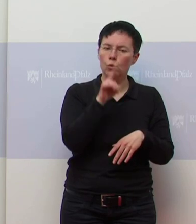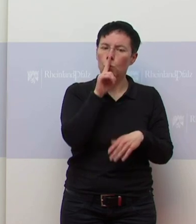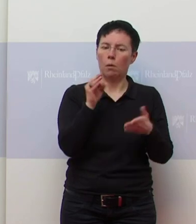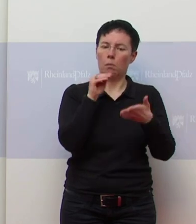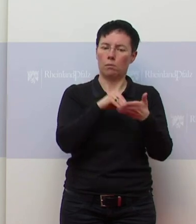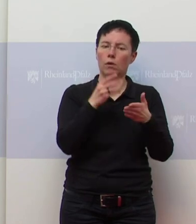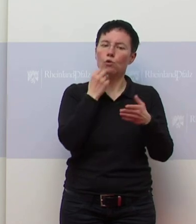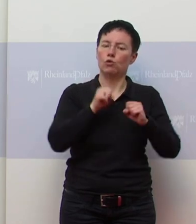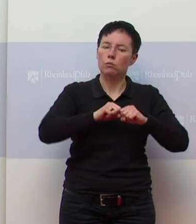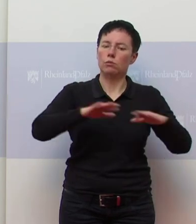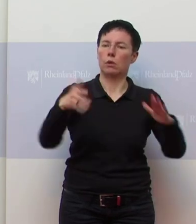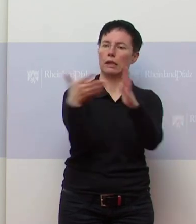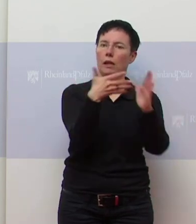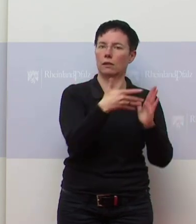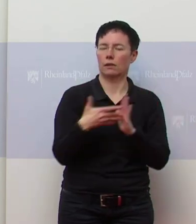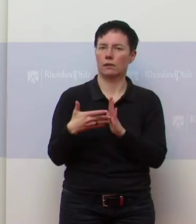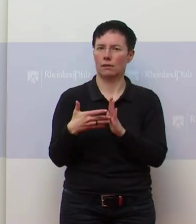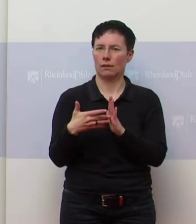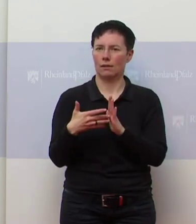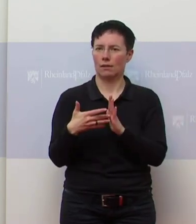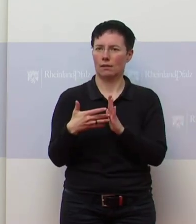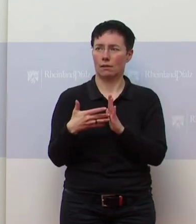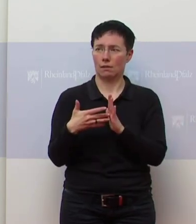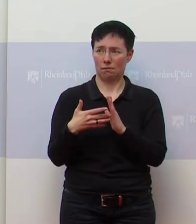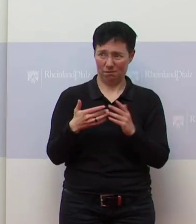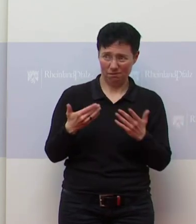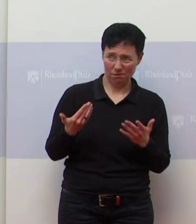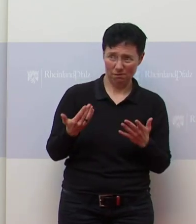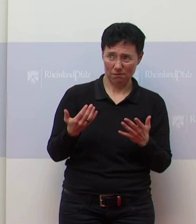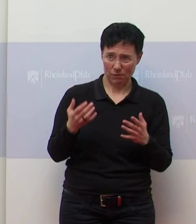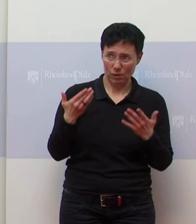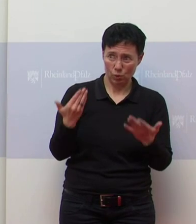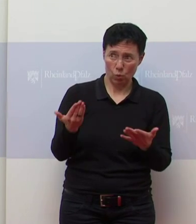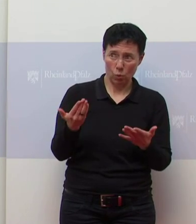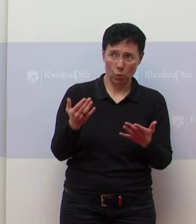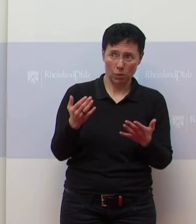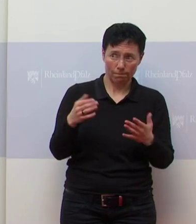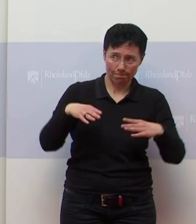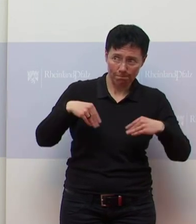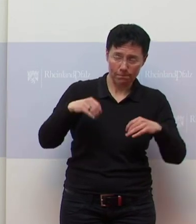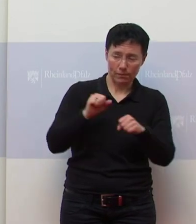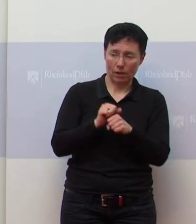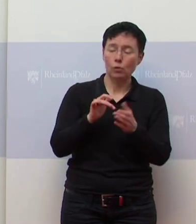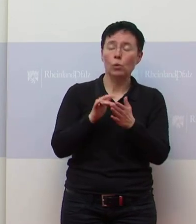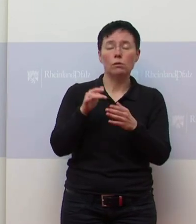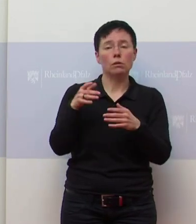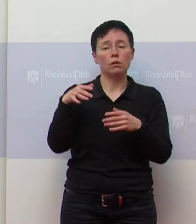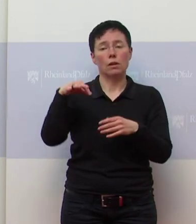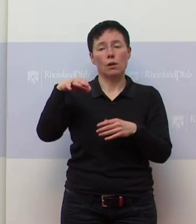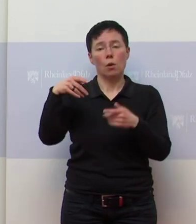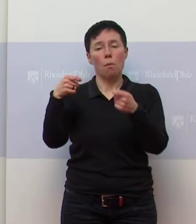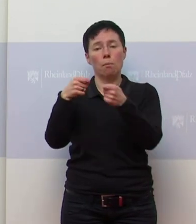anstrebt. Ist das denn zu verantworten? Also eigentlich war ja die Idee ursprünglich wohl aus dem Kanzleramt, dass man,